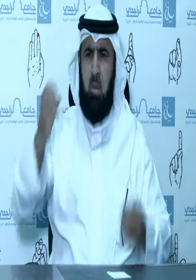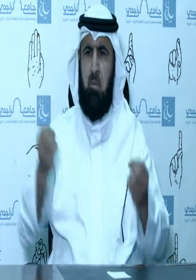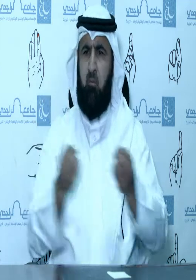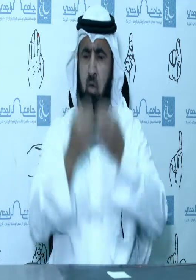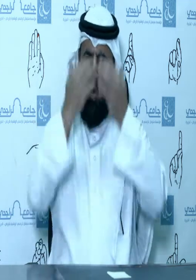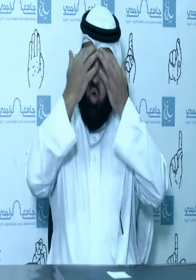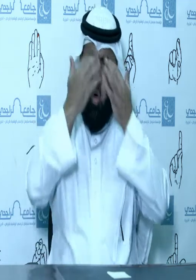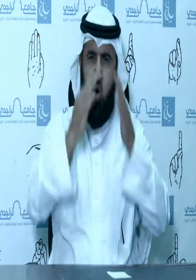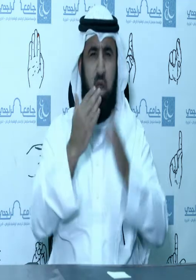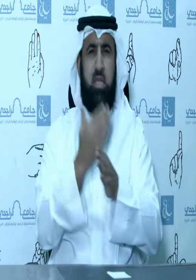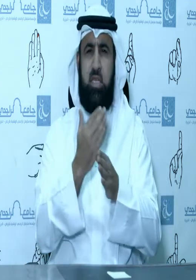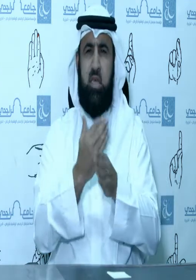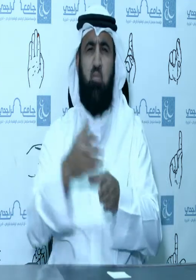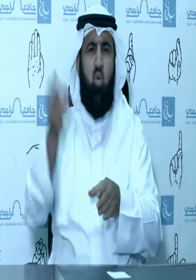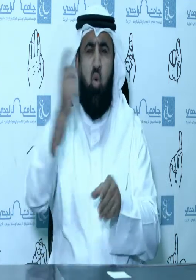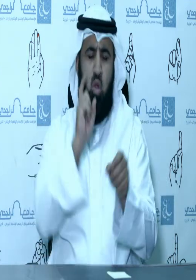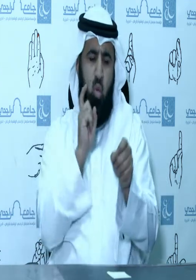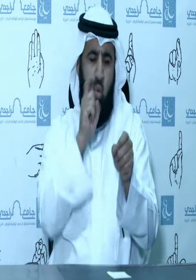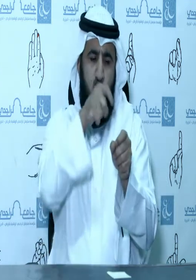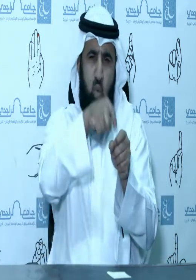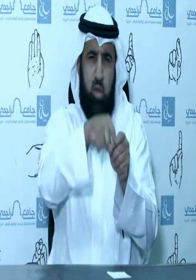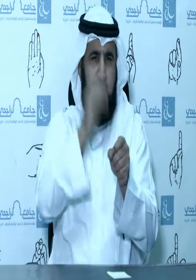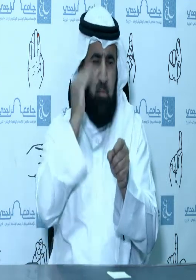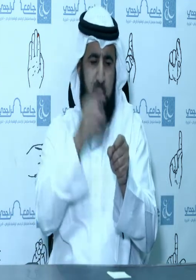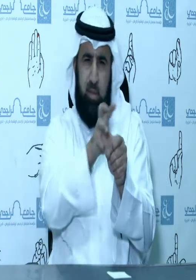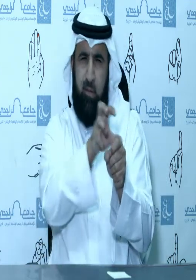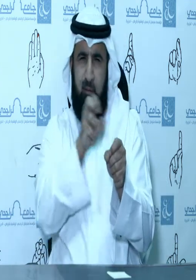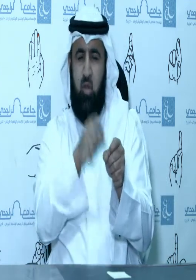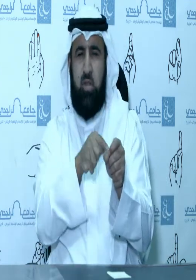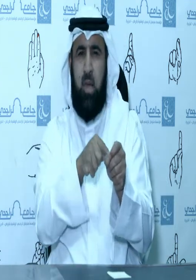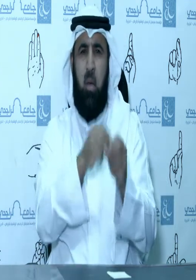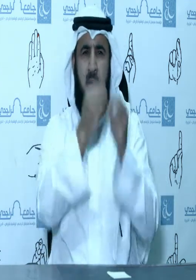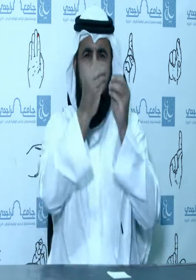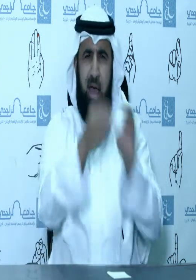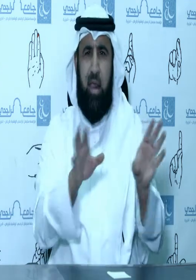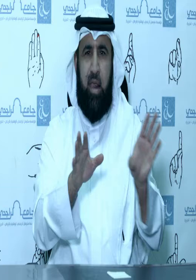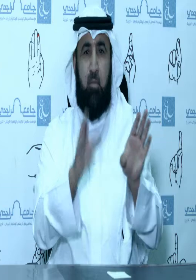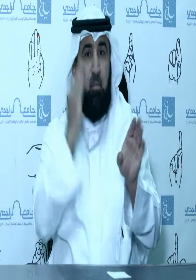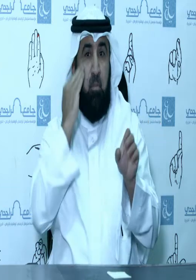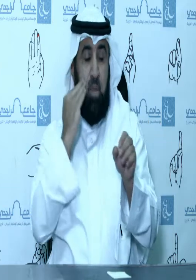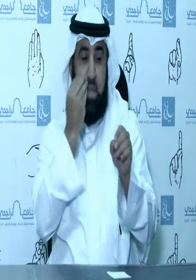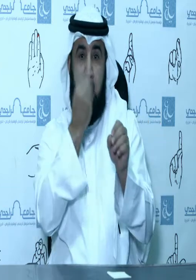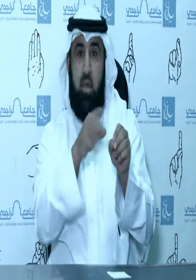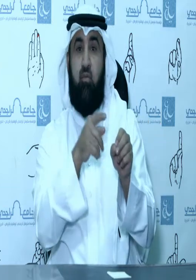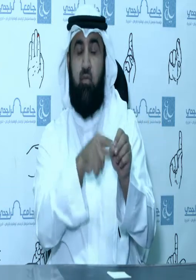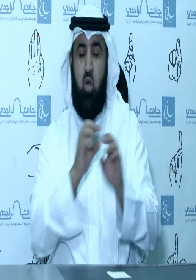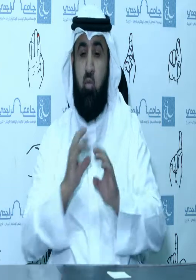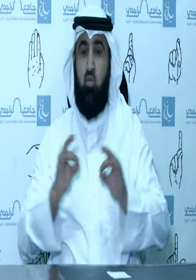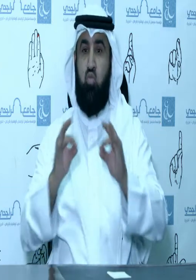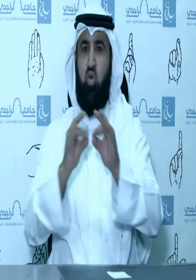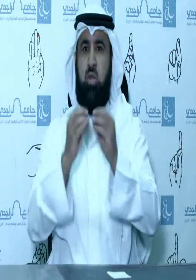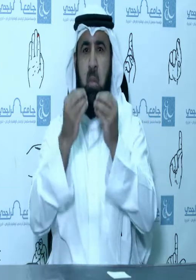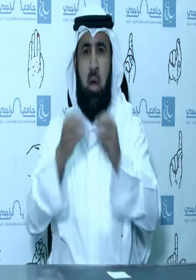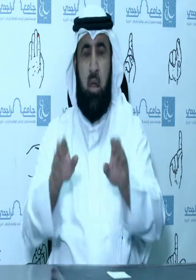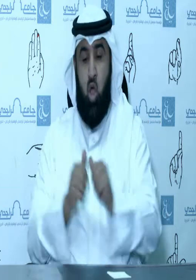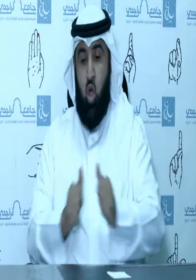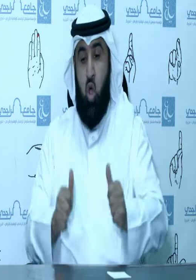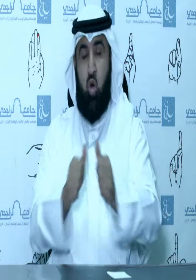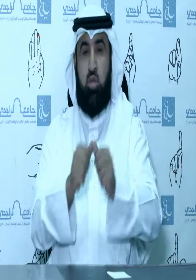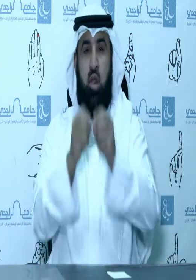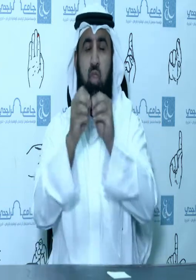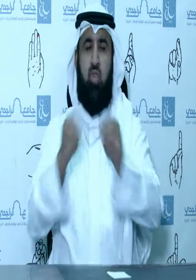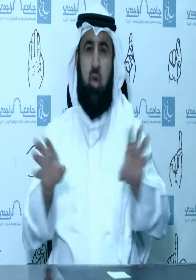الوصول للمرأة حتى يفسد المجتمع وتتشتث الأسرة ولا يصبح